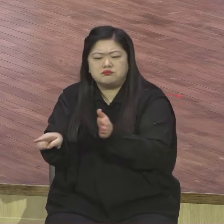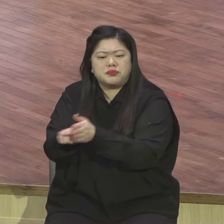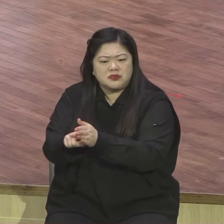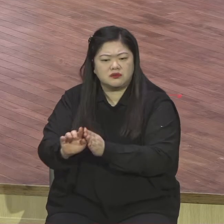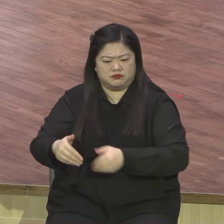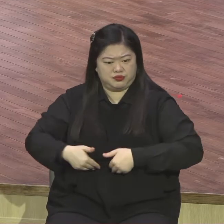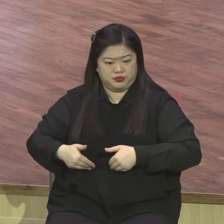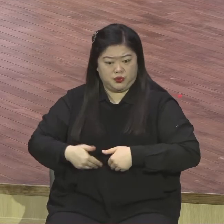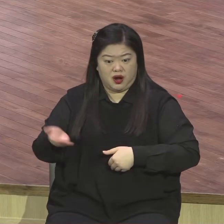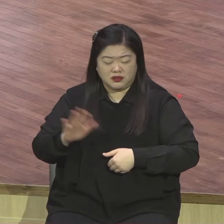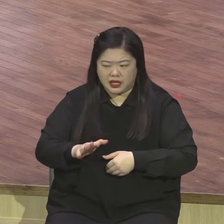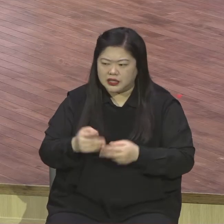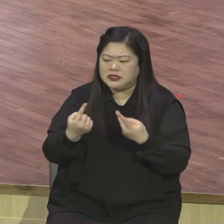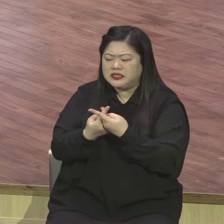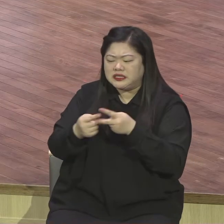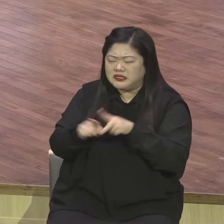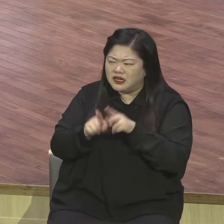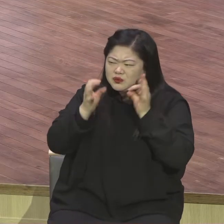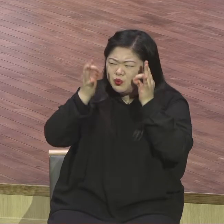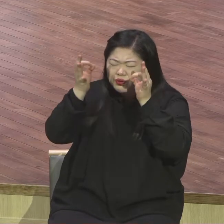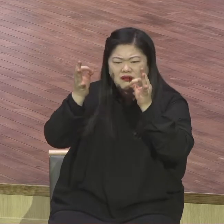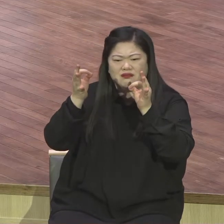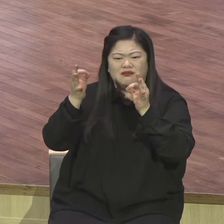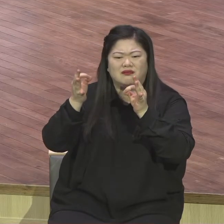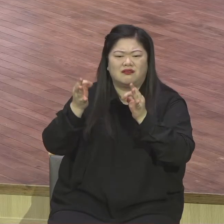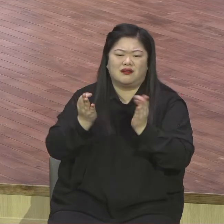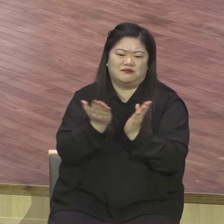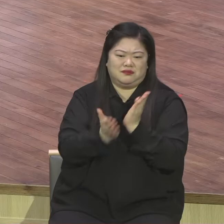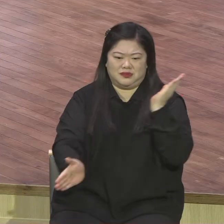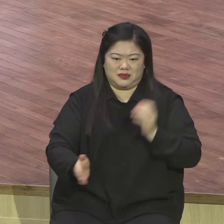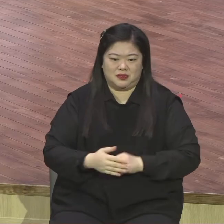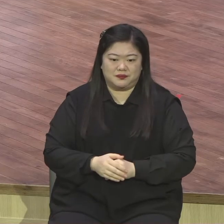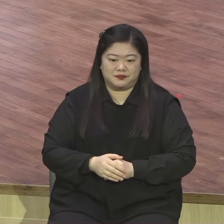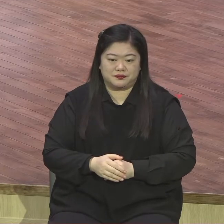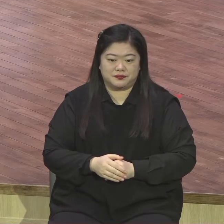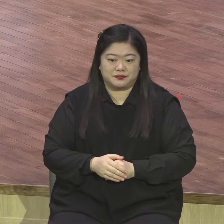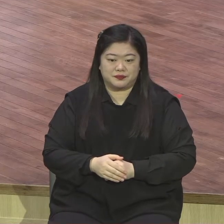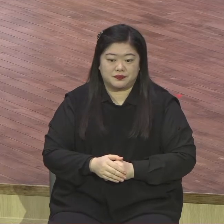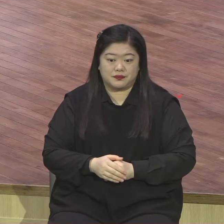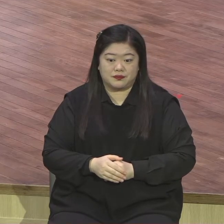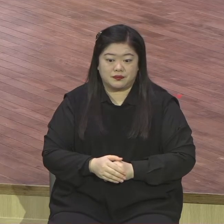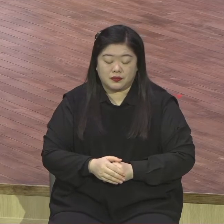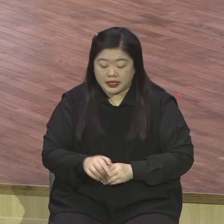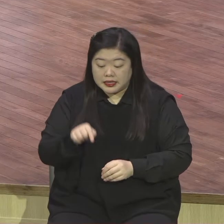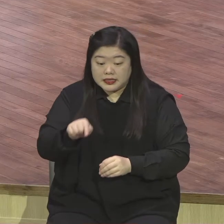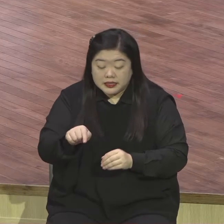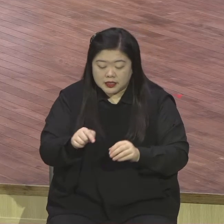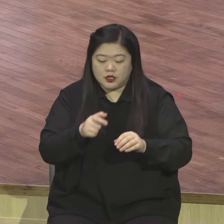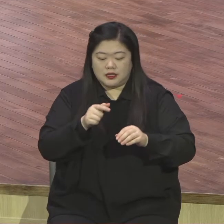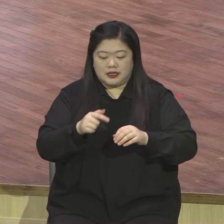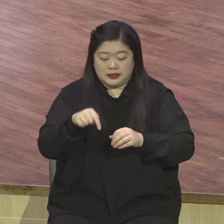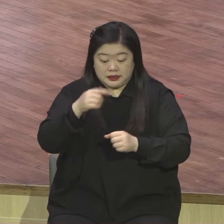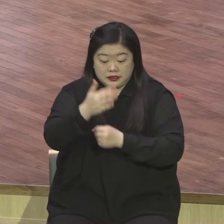신적 권위를 보여주기 위해서예요. 하나님만이 할 수 있는 것만 보여준 거예요.